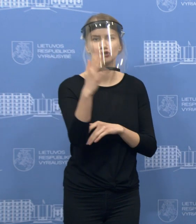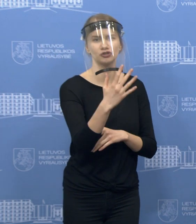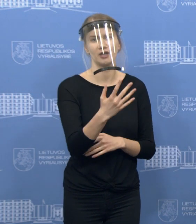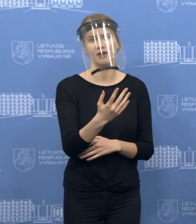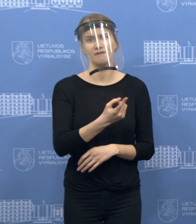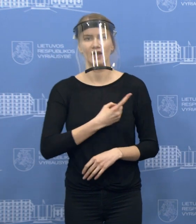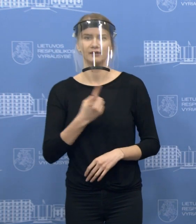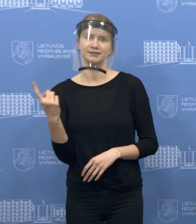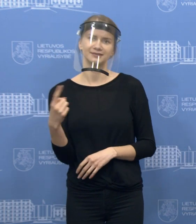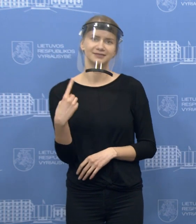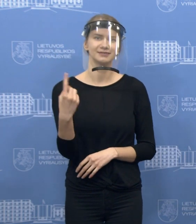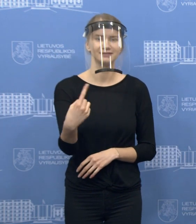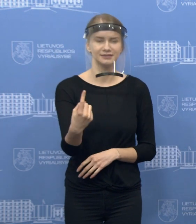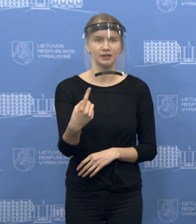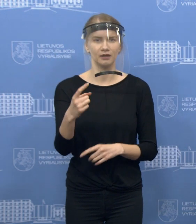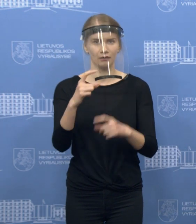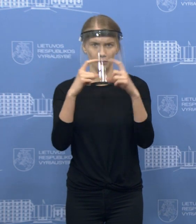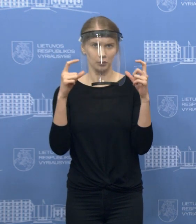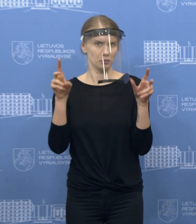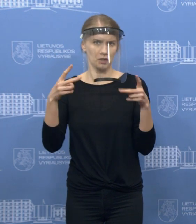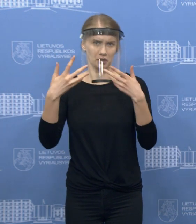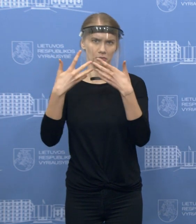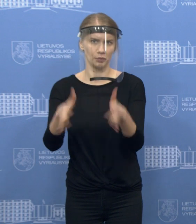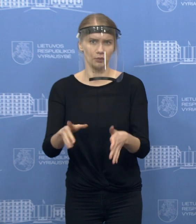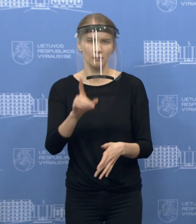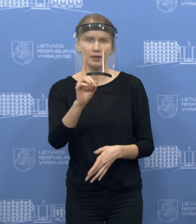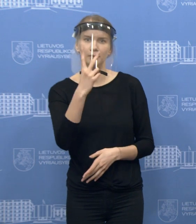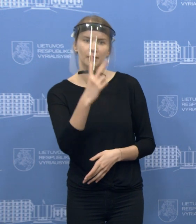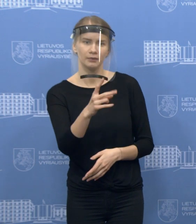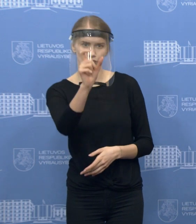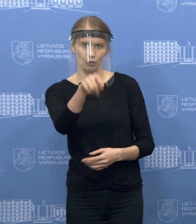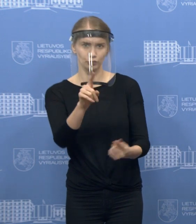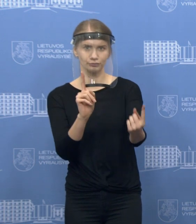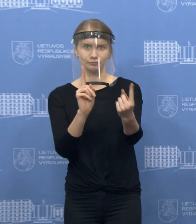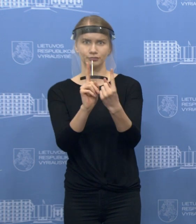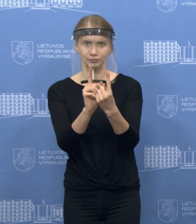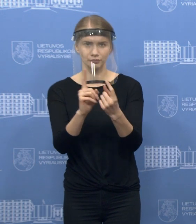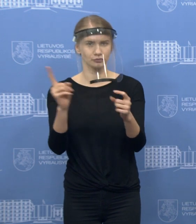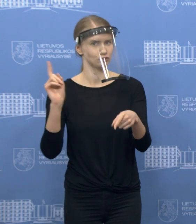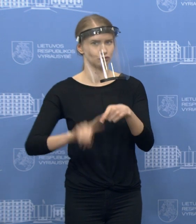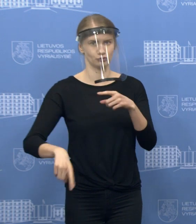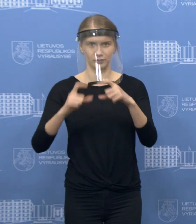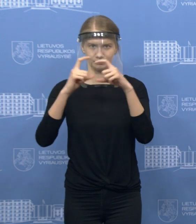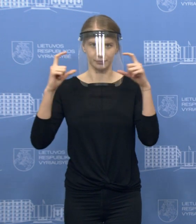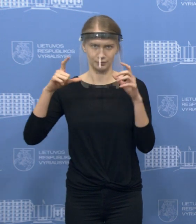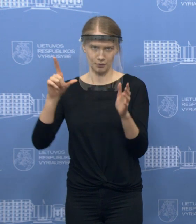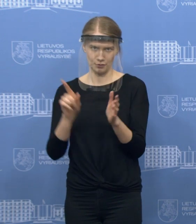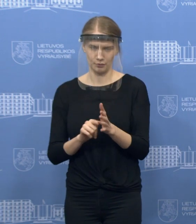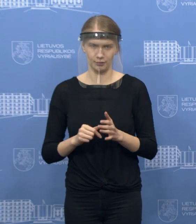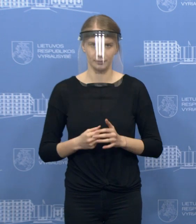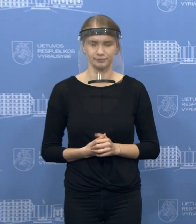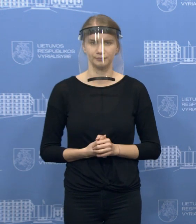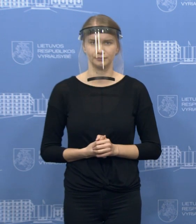vienas, tai yra vienas režimas, bet artėjant žmogui, artėjant galimam kontaktui, tikrai tos priemonės reikia dėvėti.